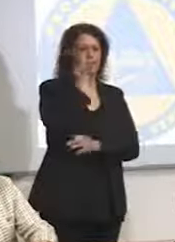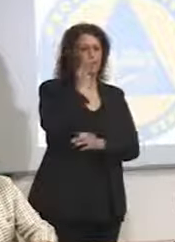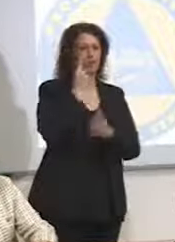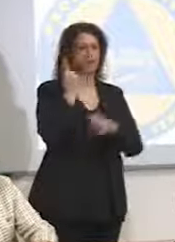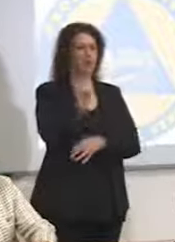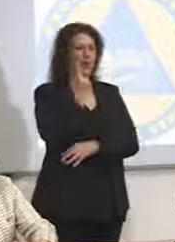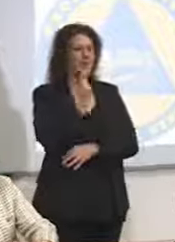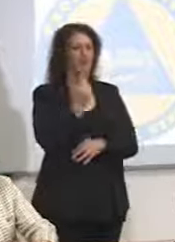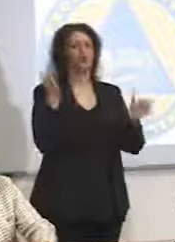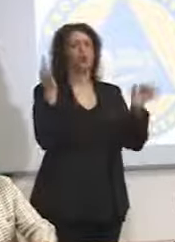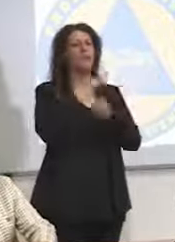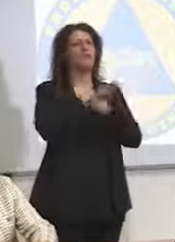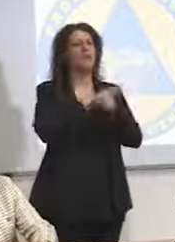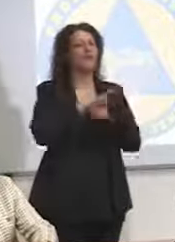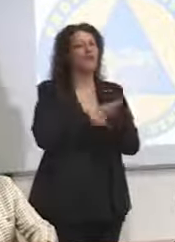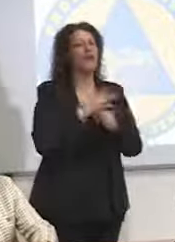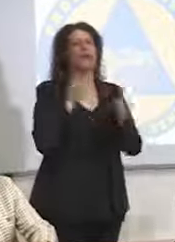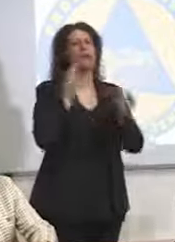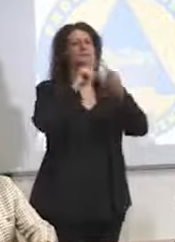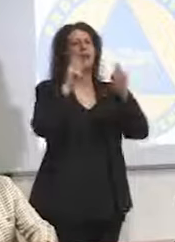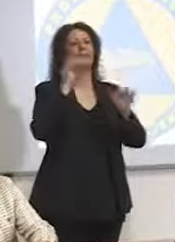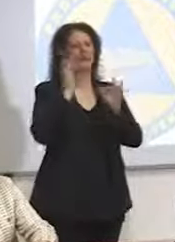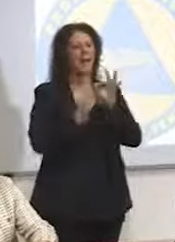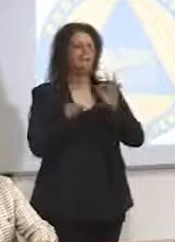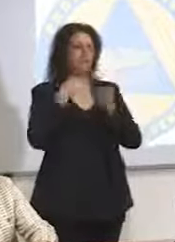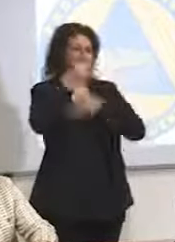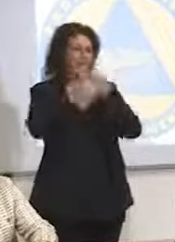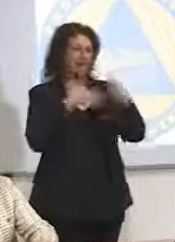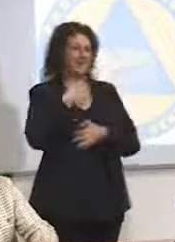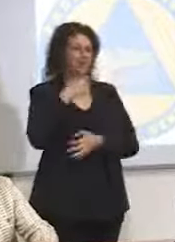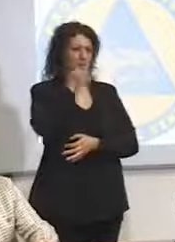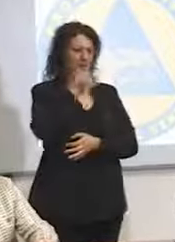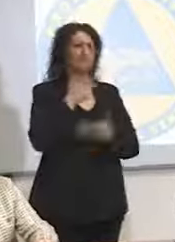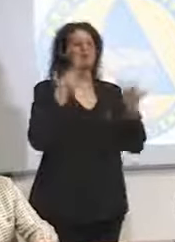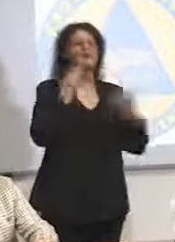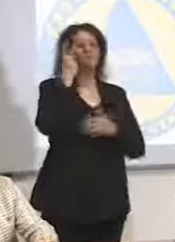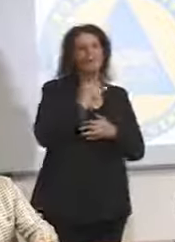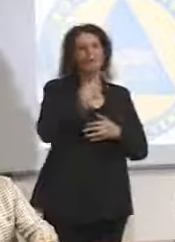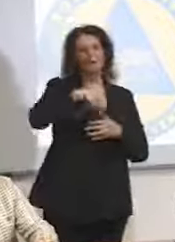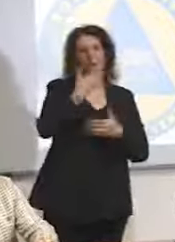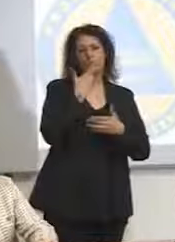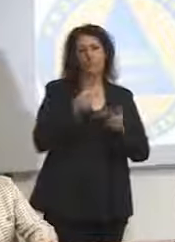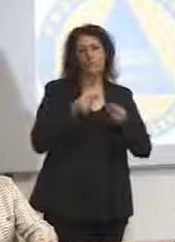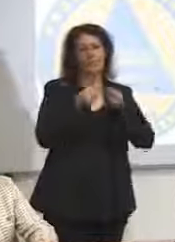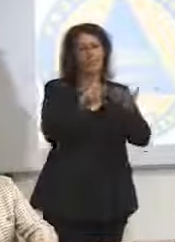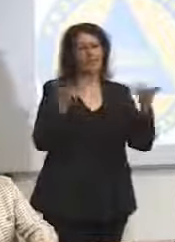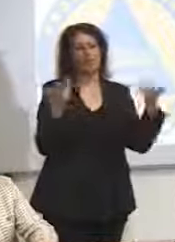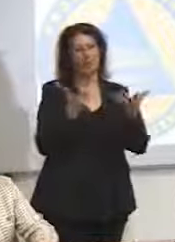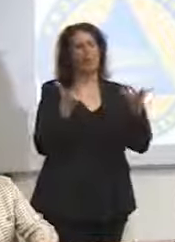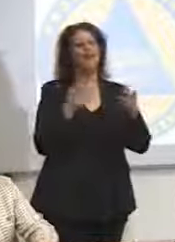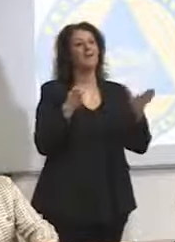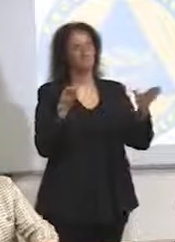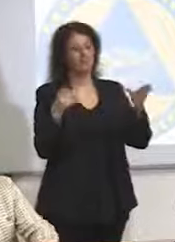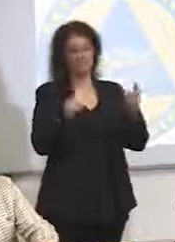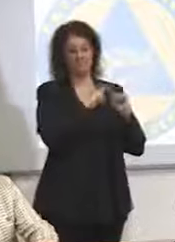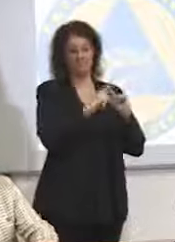rapidi, eccetera. Cioè sostanzialmente riaprire il blocco che c'è stato rispetto alle case di riposo che di